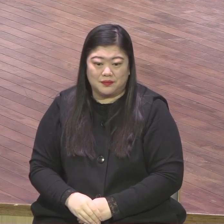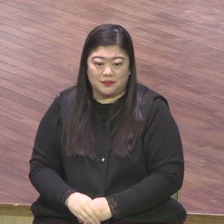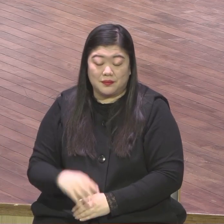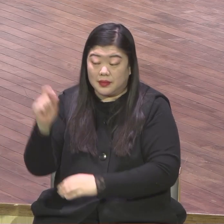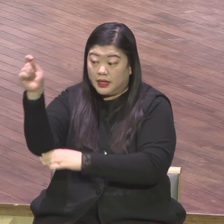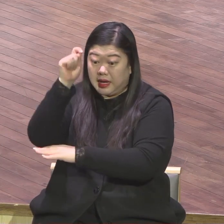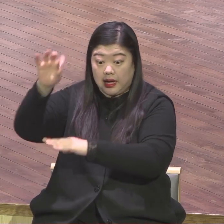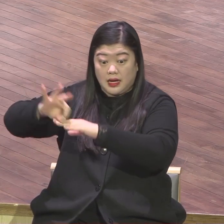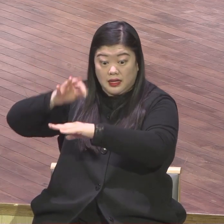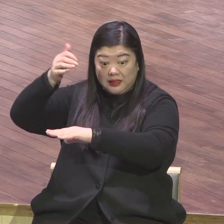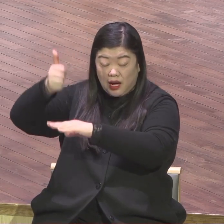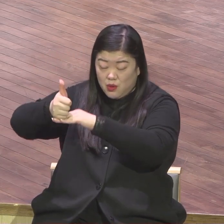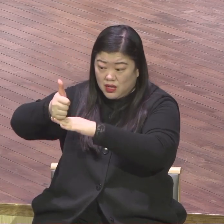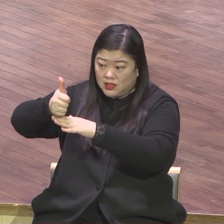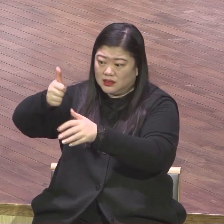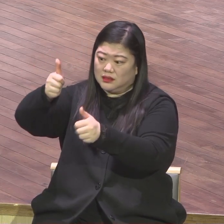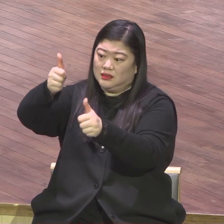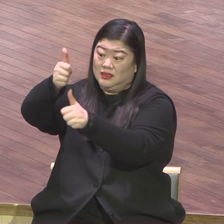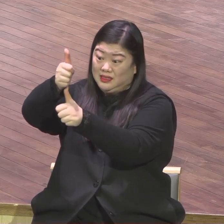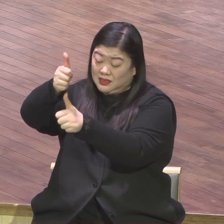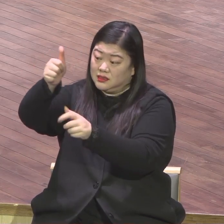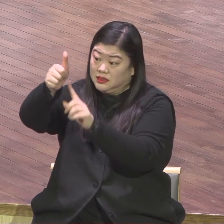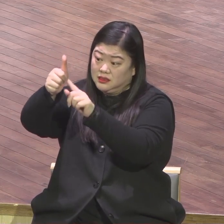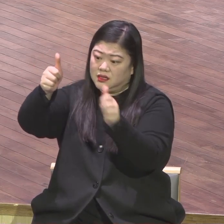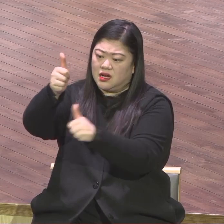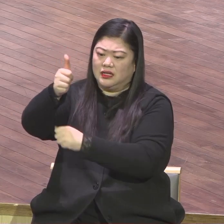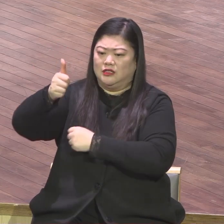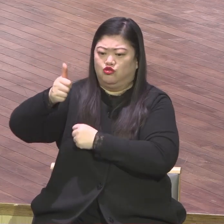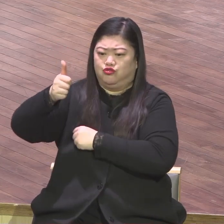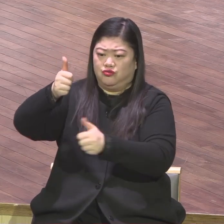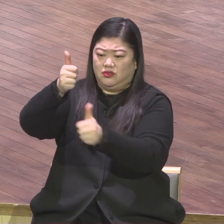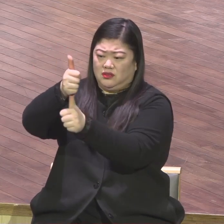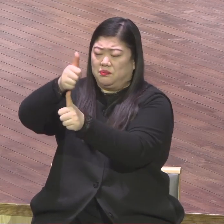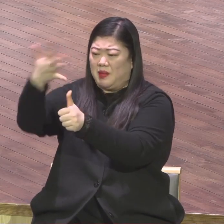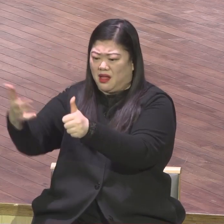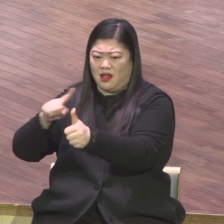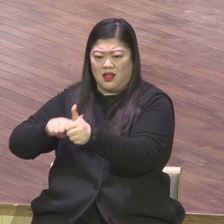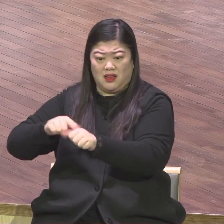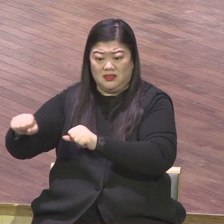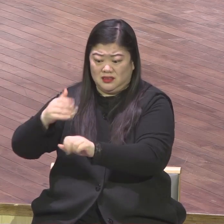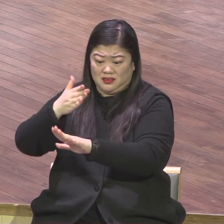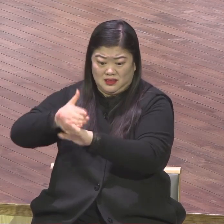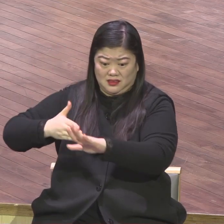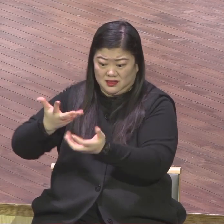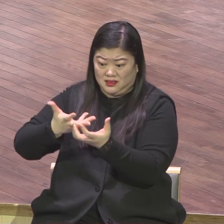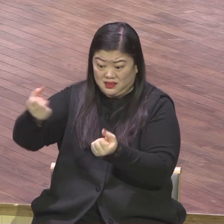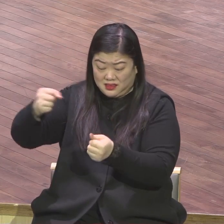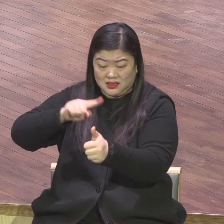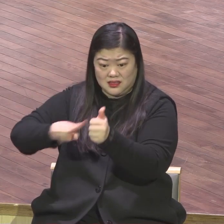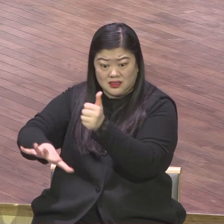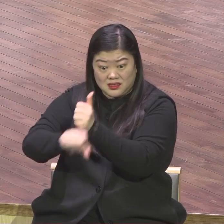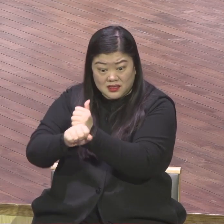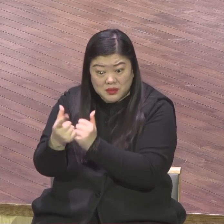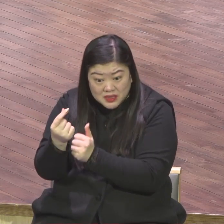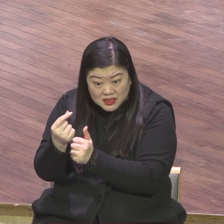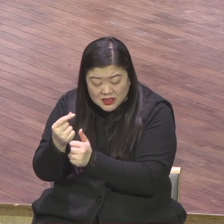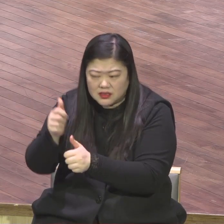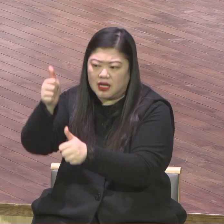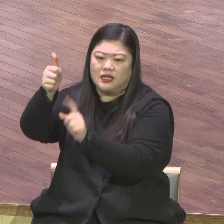이스라엘의 회복과 번영의 날이 임할 것이다 라고 선포를 합니다 그 날에 내가 따위시에 무너진